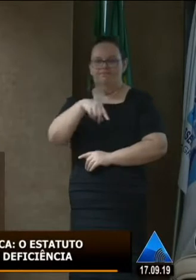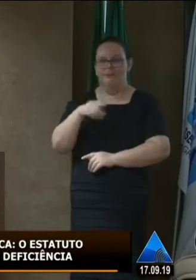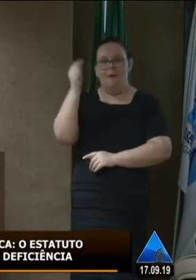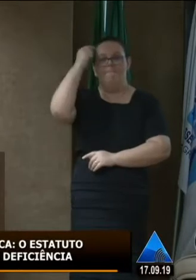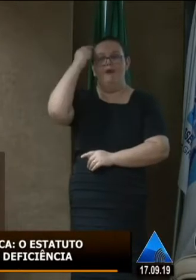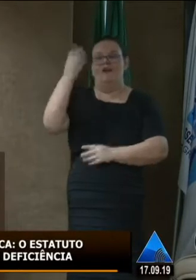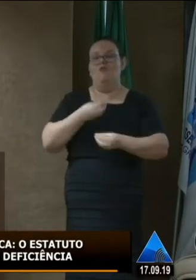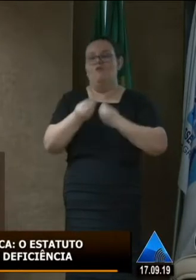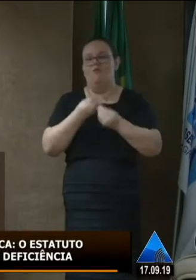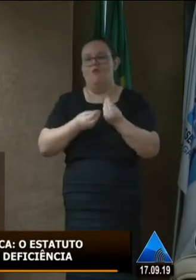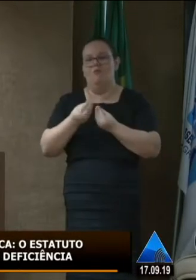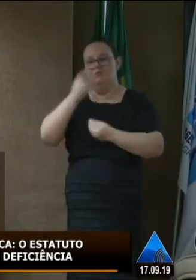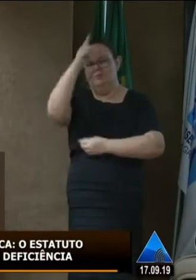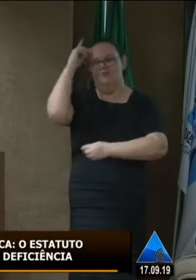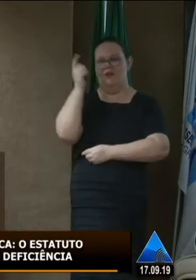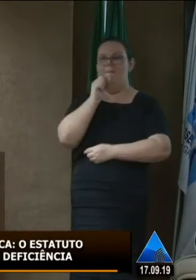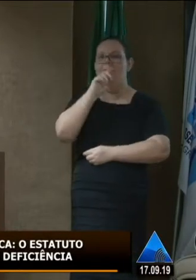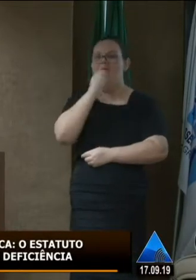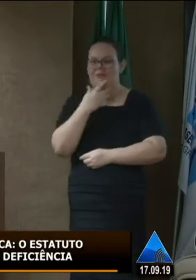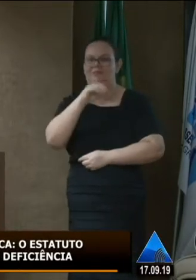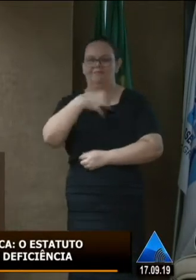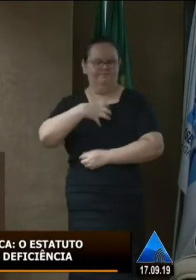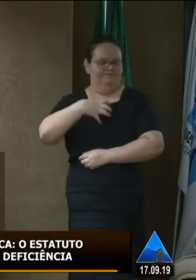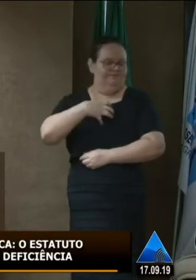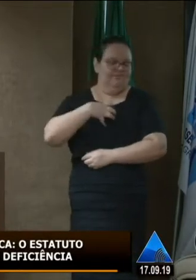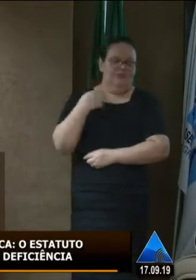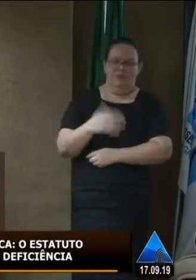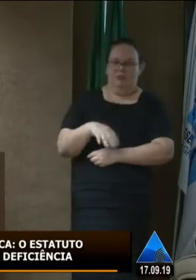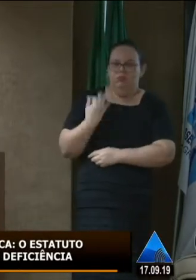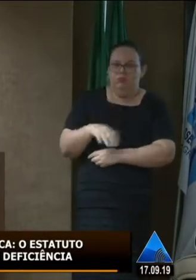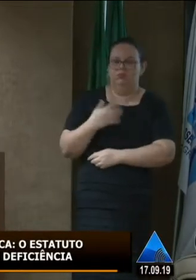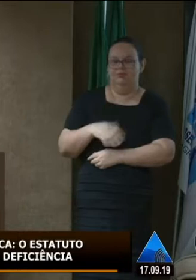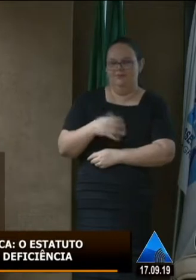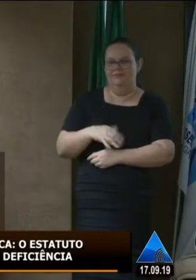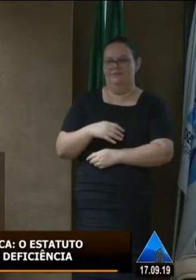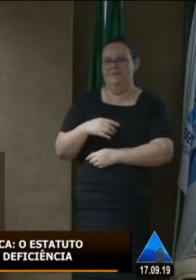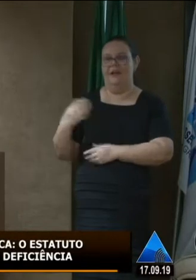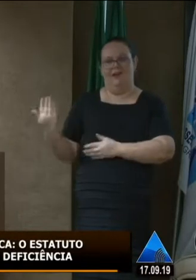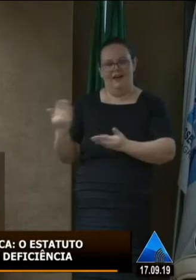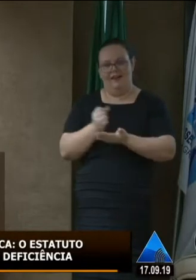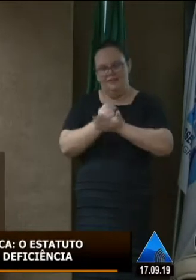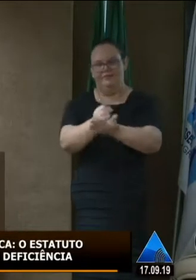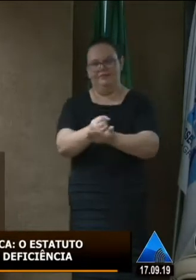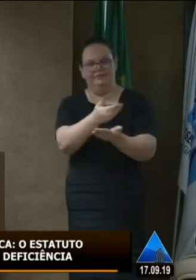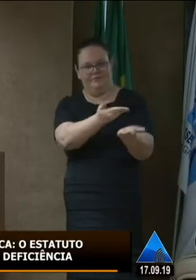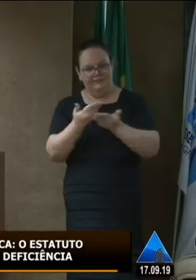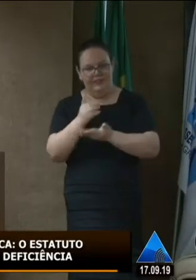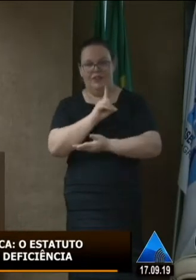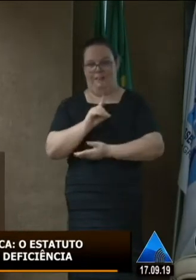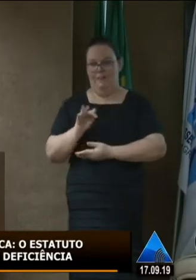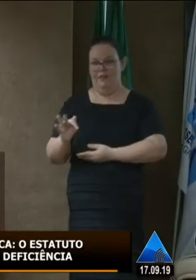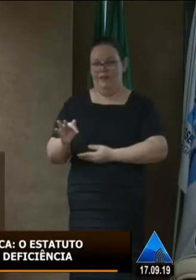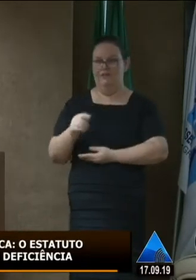imagine para nós enquanto pais. Então dizer que estamos à disposição deputado do seu mandato